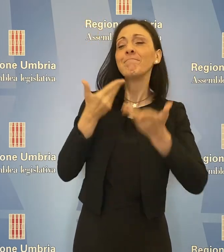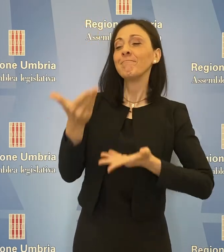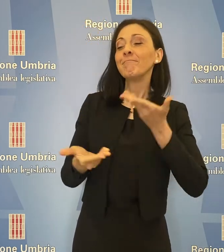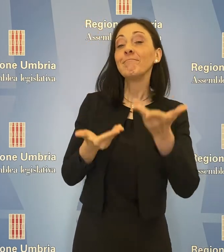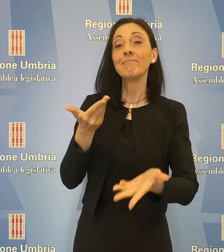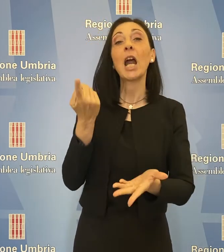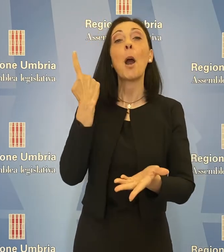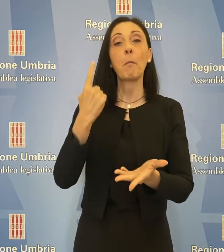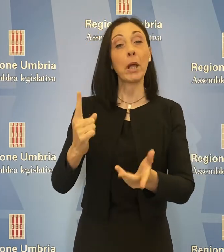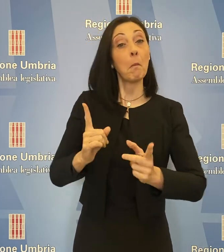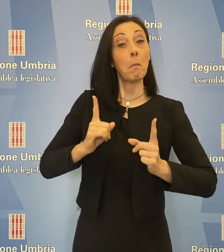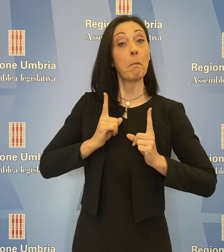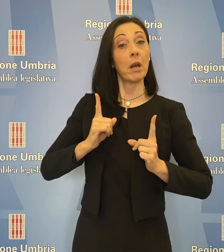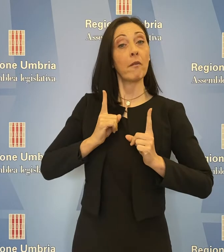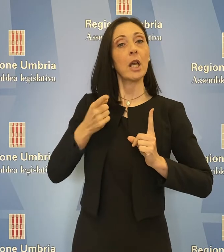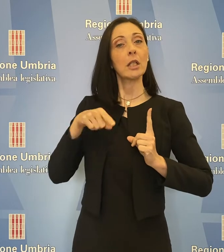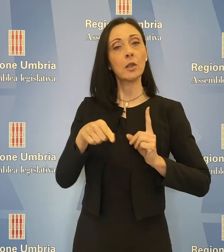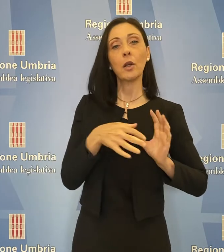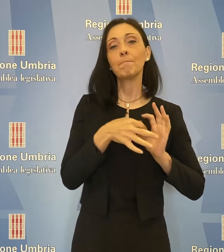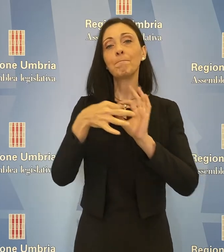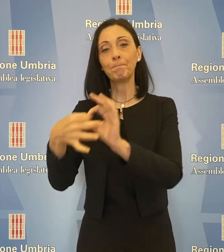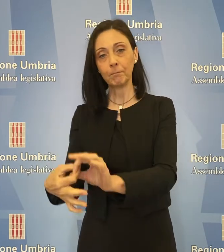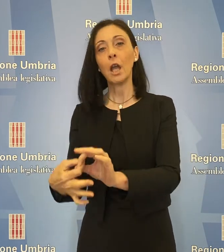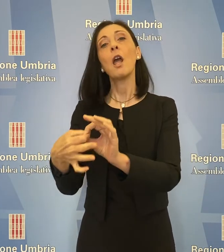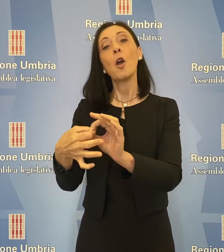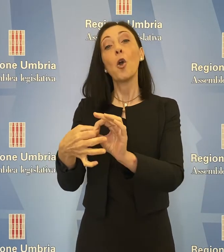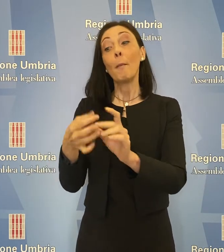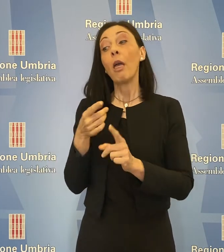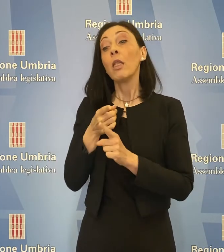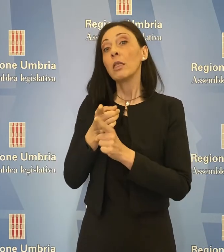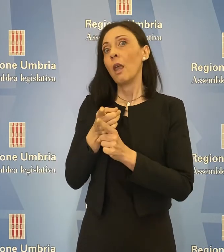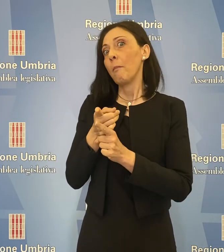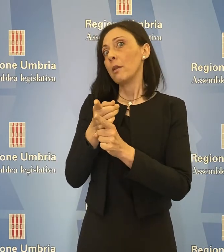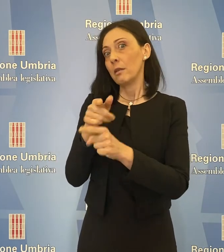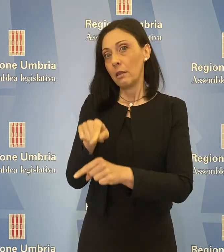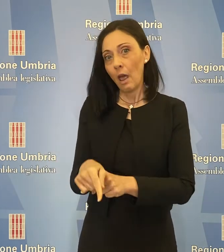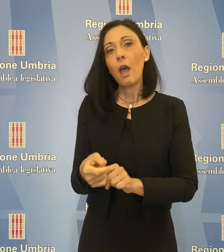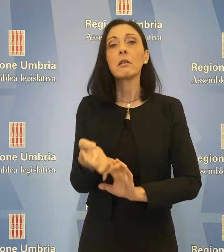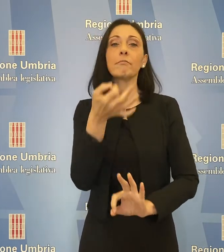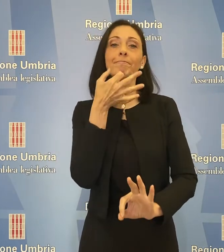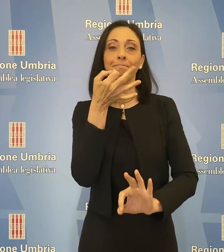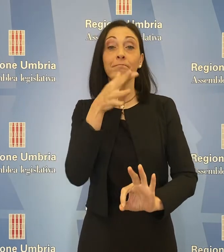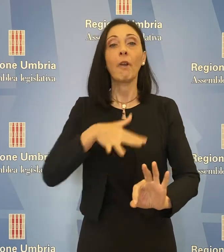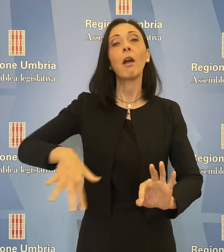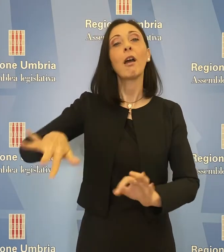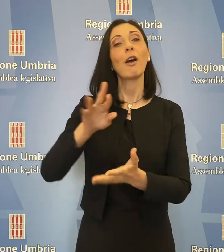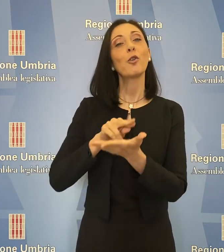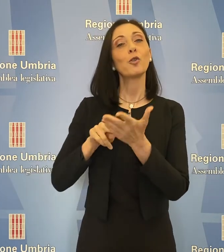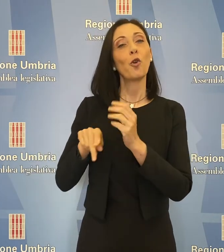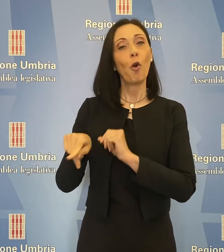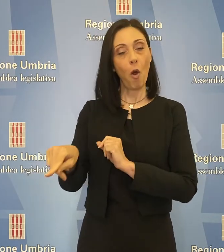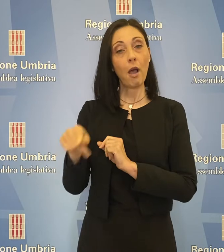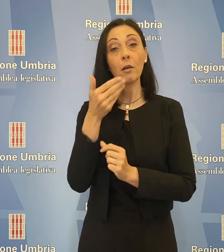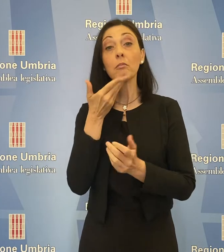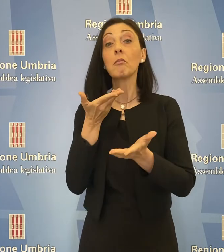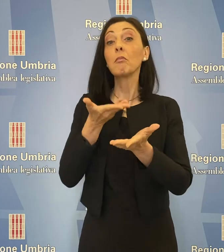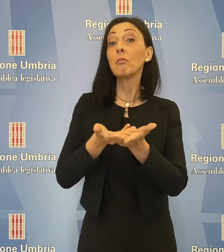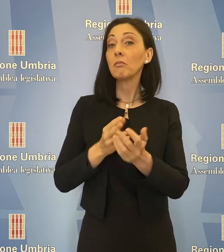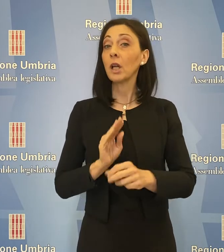prevenzione legata alle dipendenze da sostanze stupefacenti in ambito scolastico. La mozione chiede che